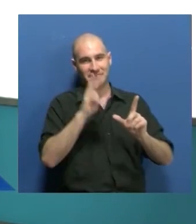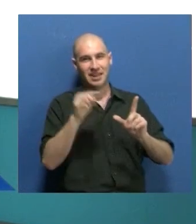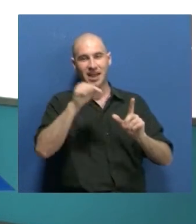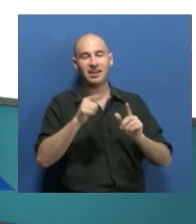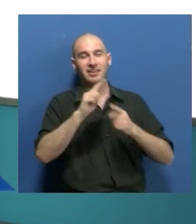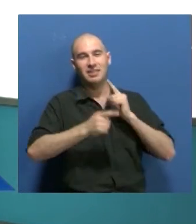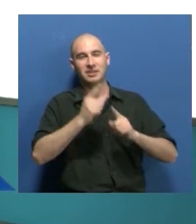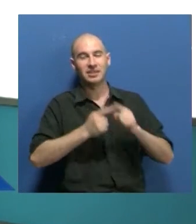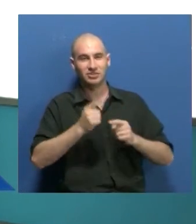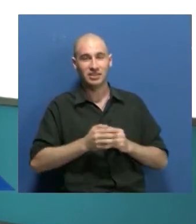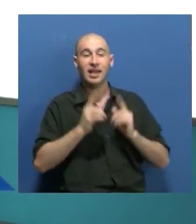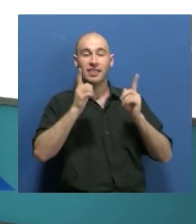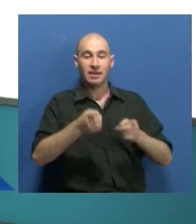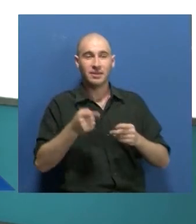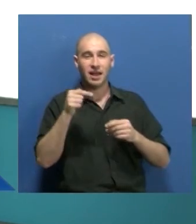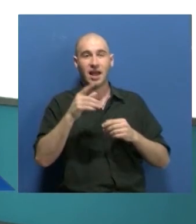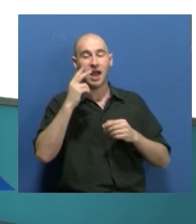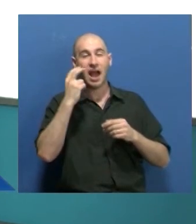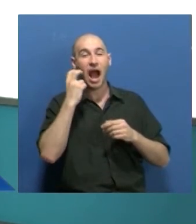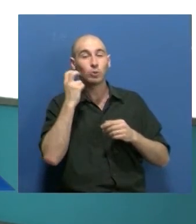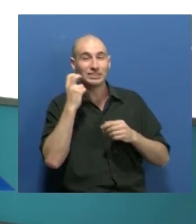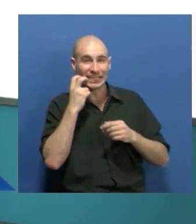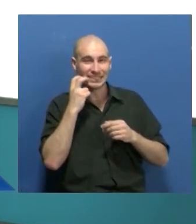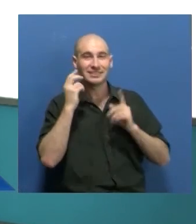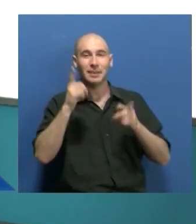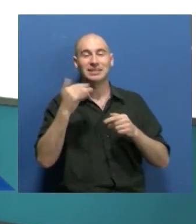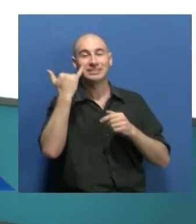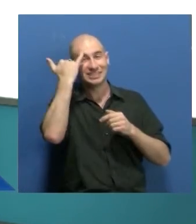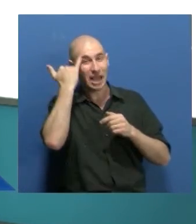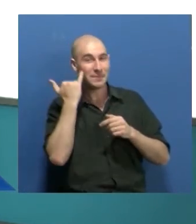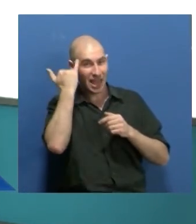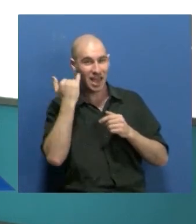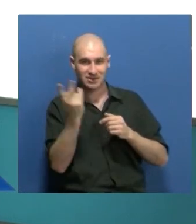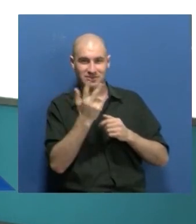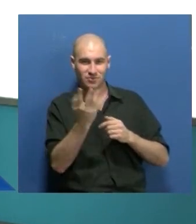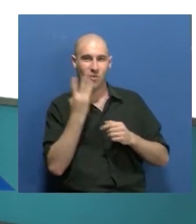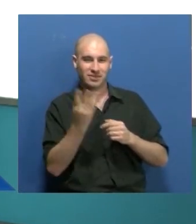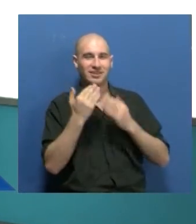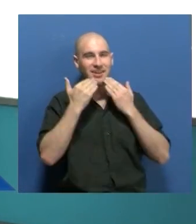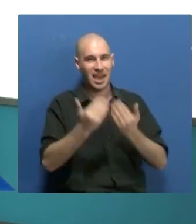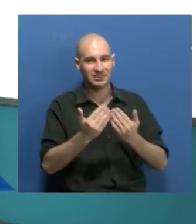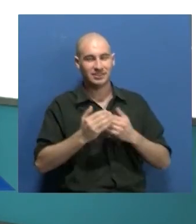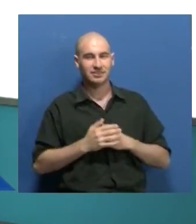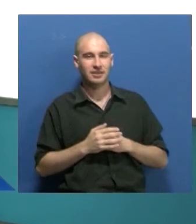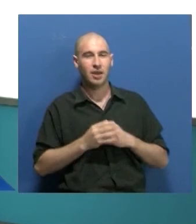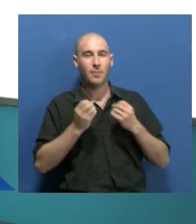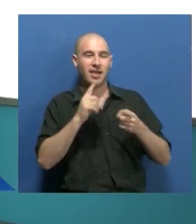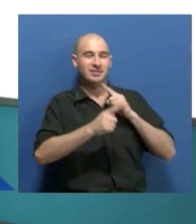interpretaciones, y también ha estado Agustín Otondo y Yamila Mallea. Muchísimas gracias por las interpretaciones